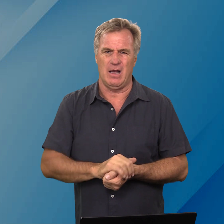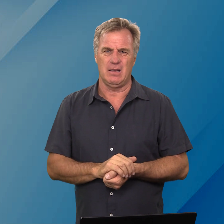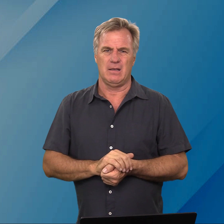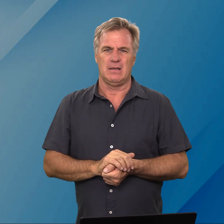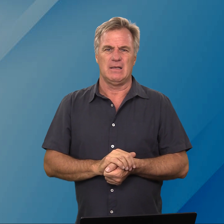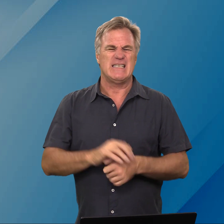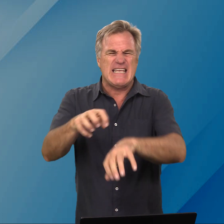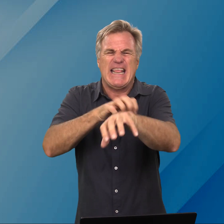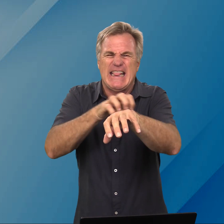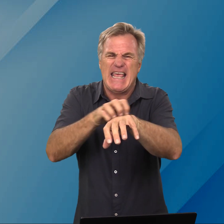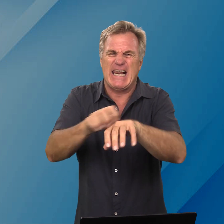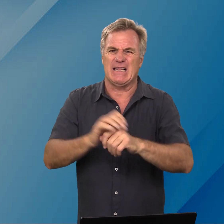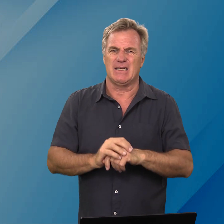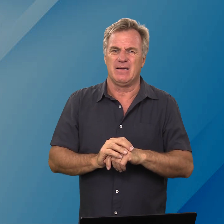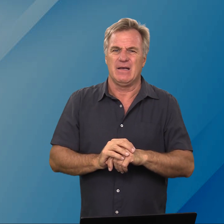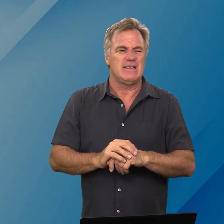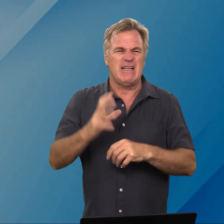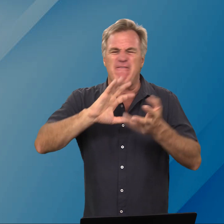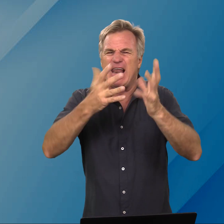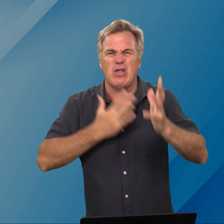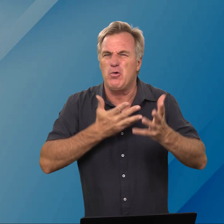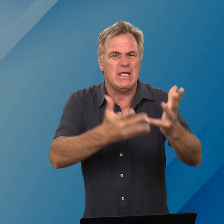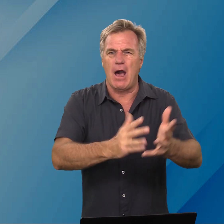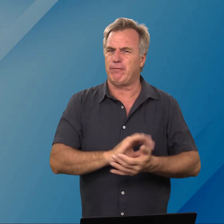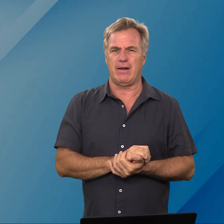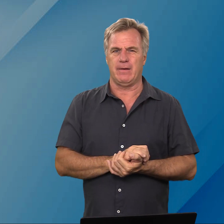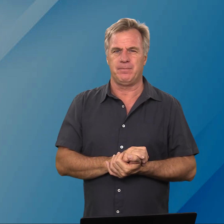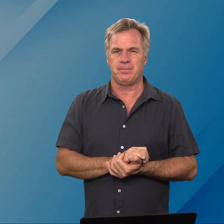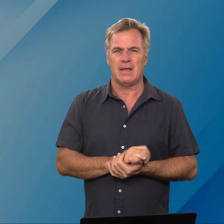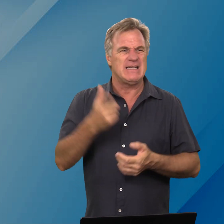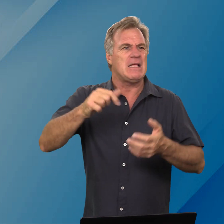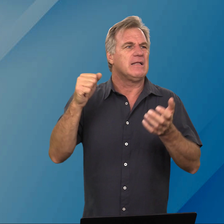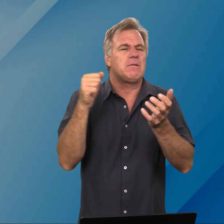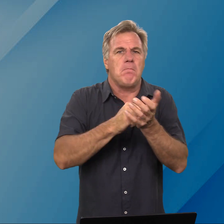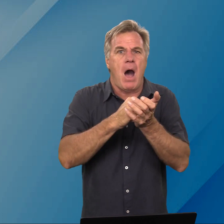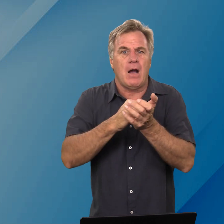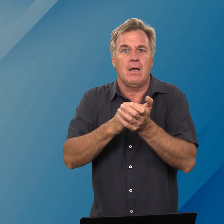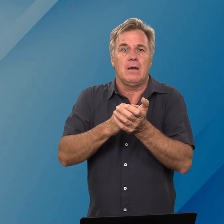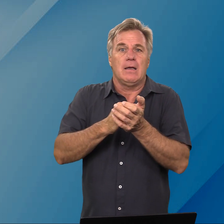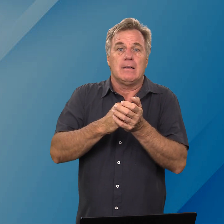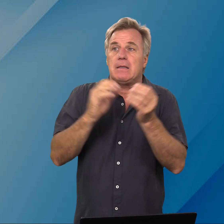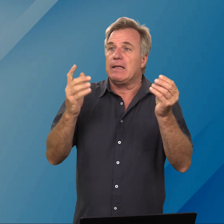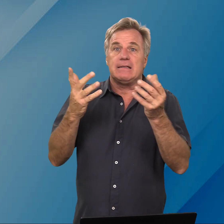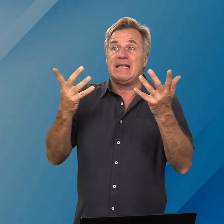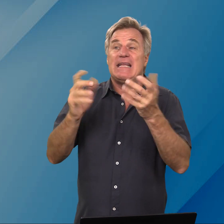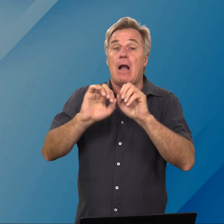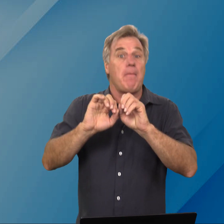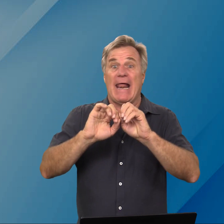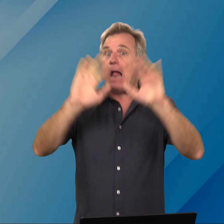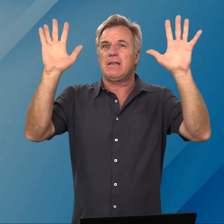dis irriterend die die wereld hou nie daarvan nie dit maak nie die kamer helder